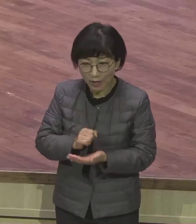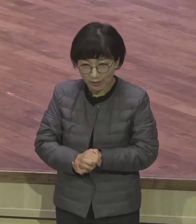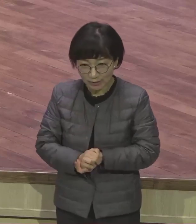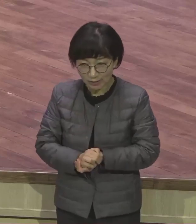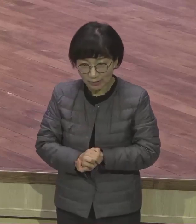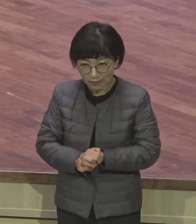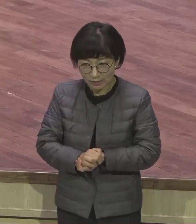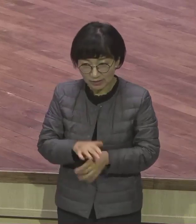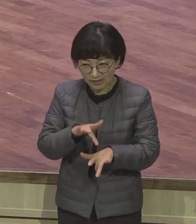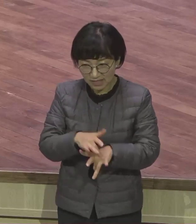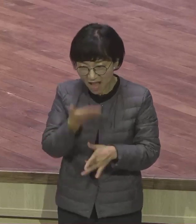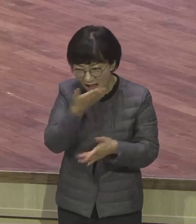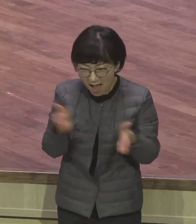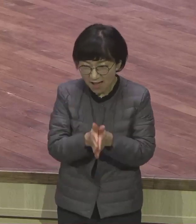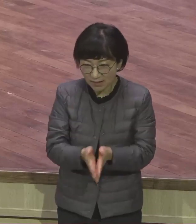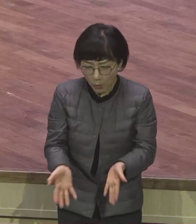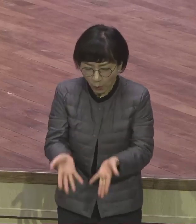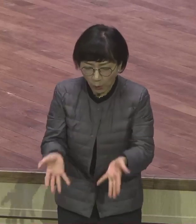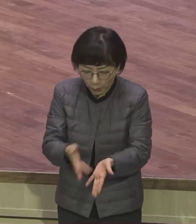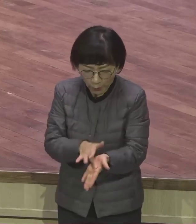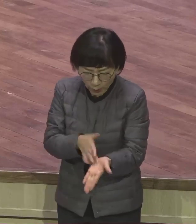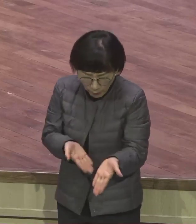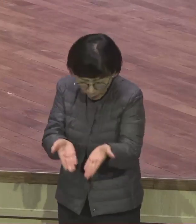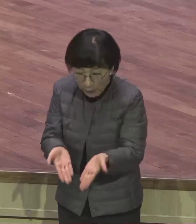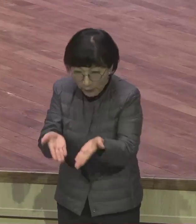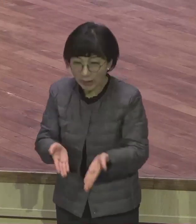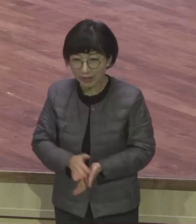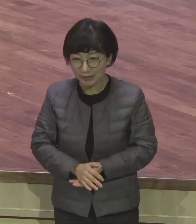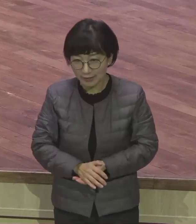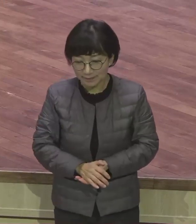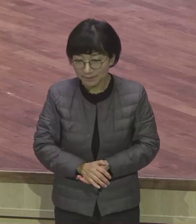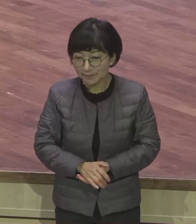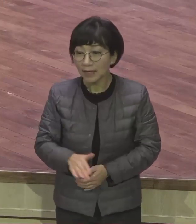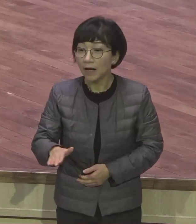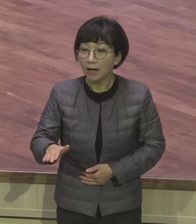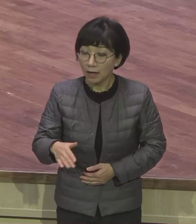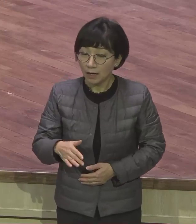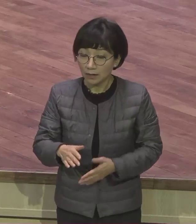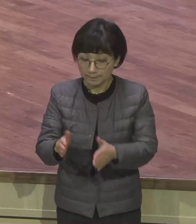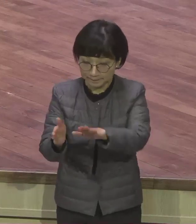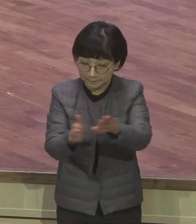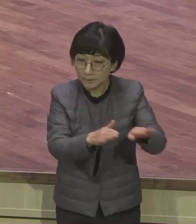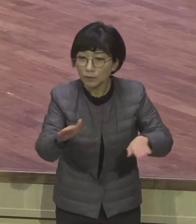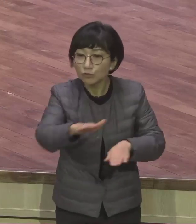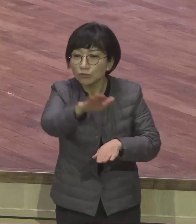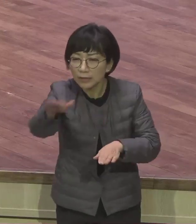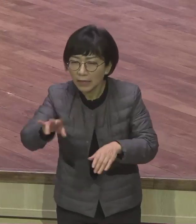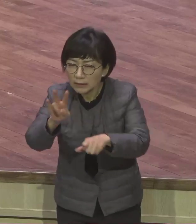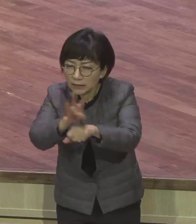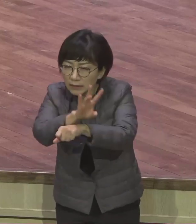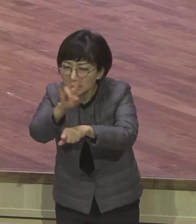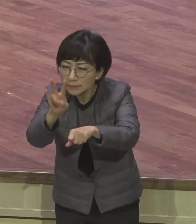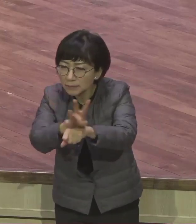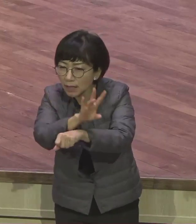우리는 무엇으로 24해야 되느냐 온단메티지 나와 있습니다